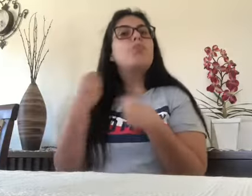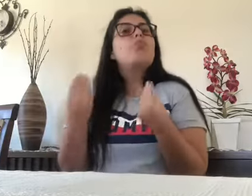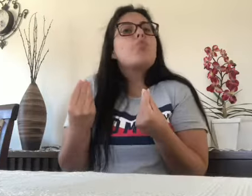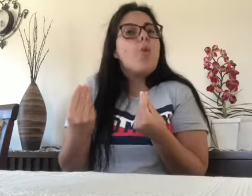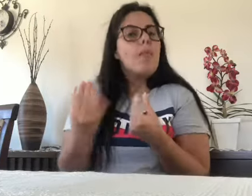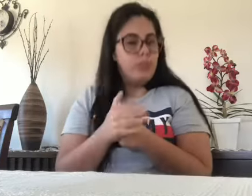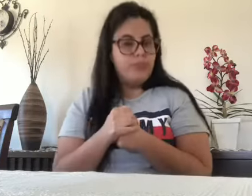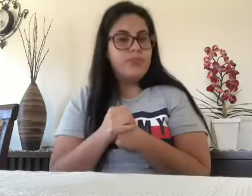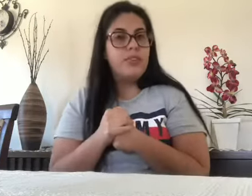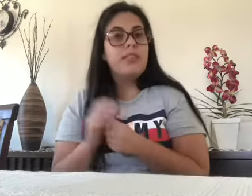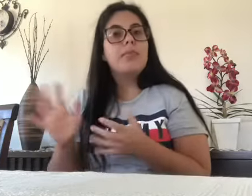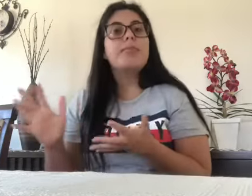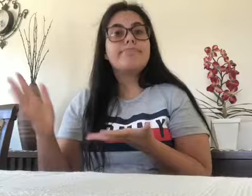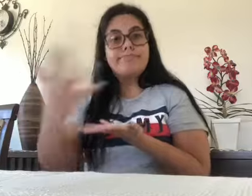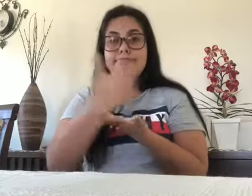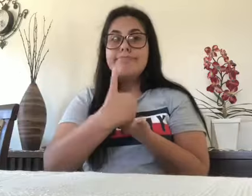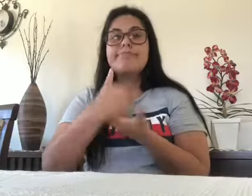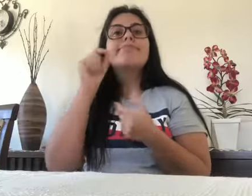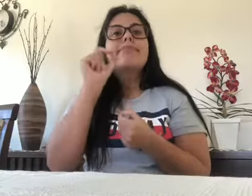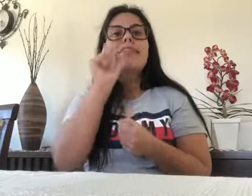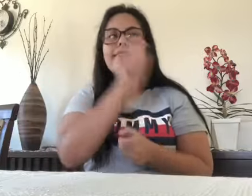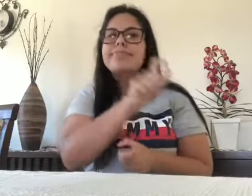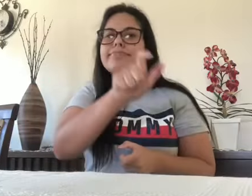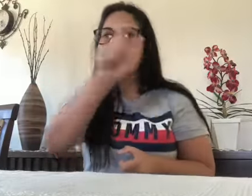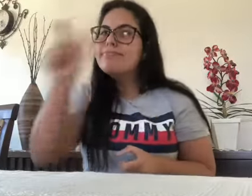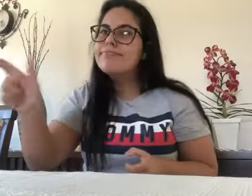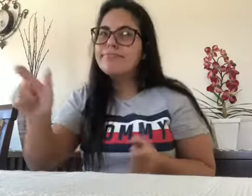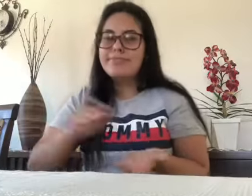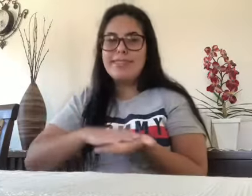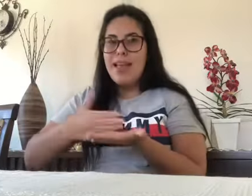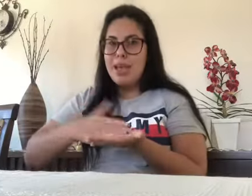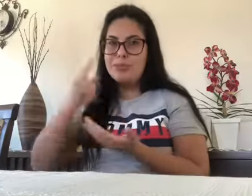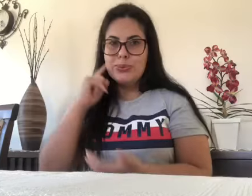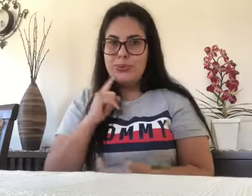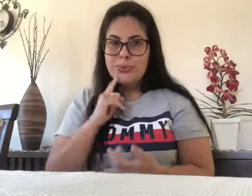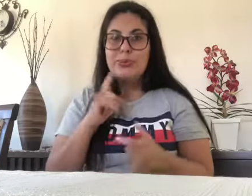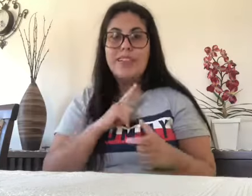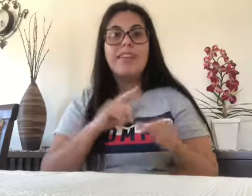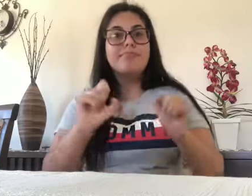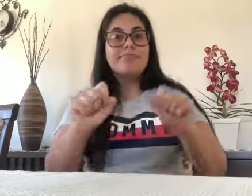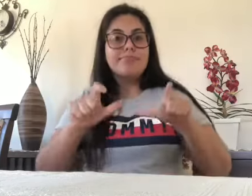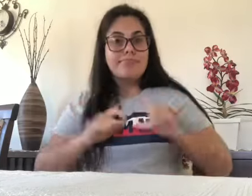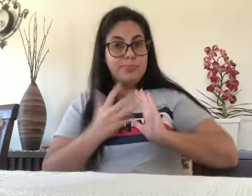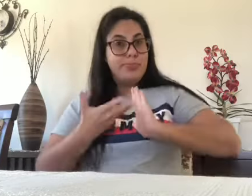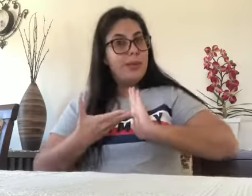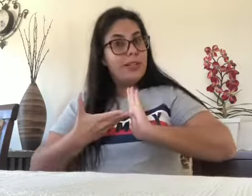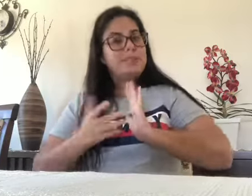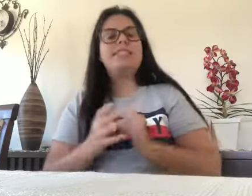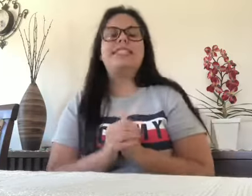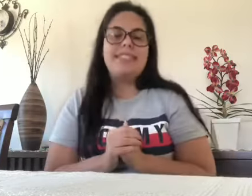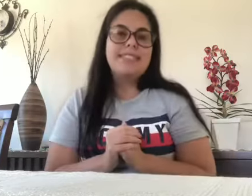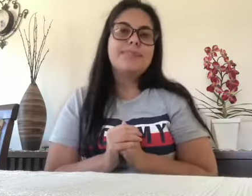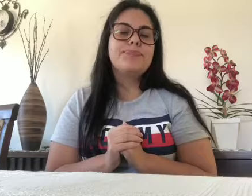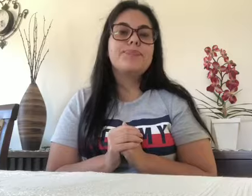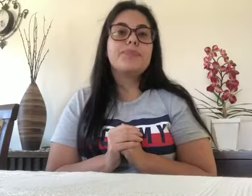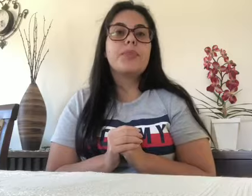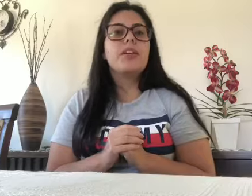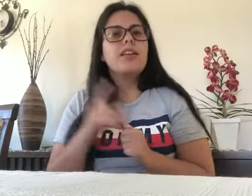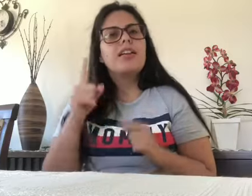perfil? Quem são esses intérpretes surdos que têm a certificação do ProLibras?